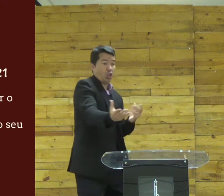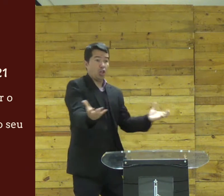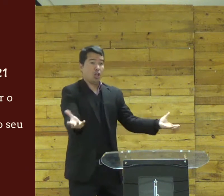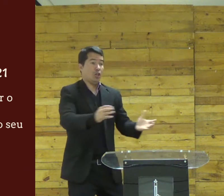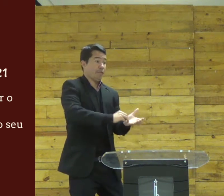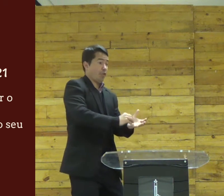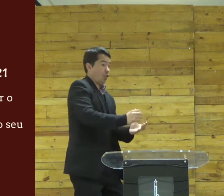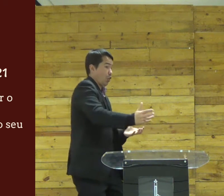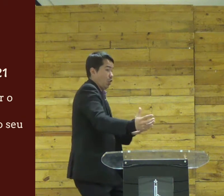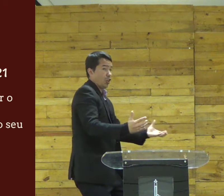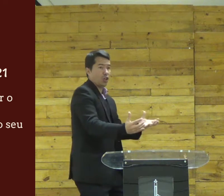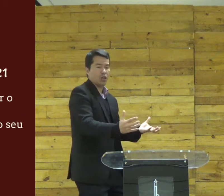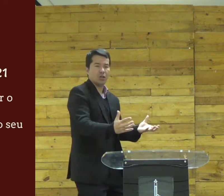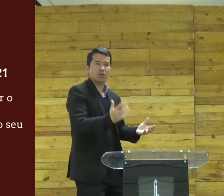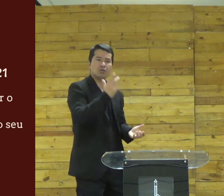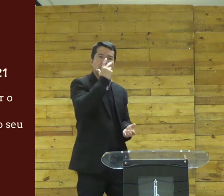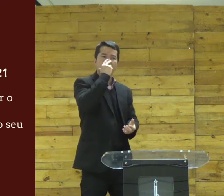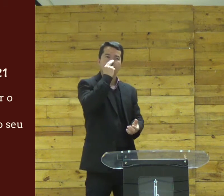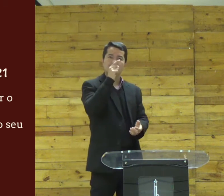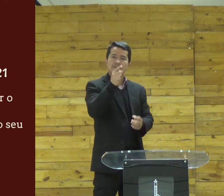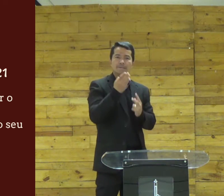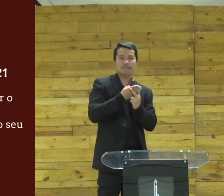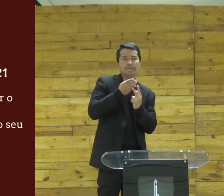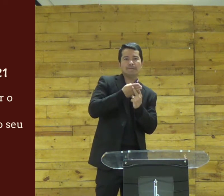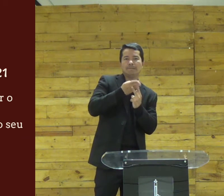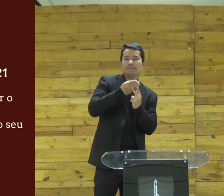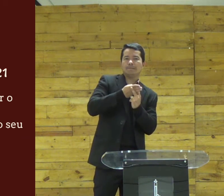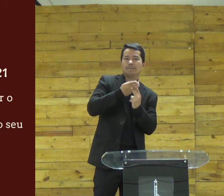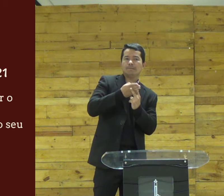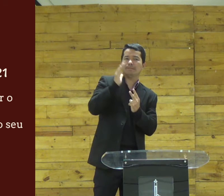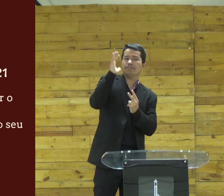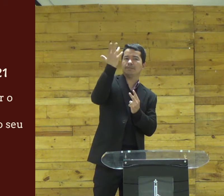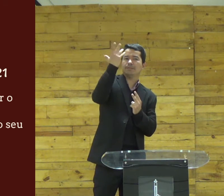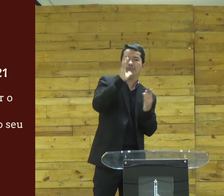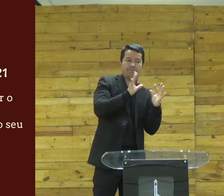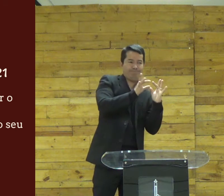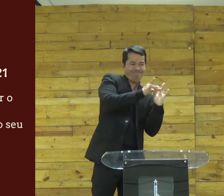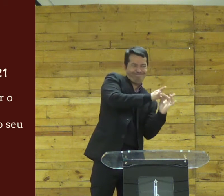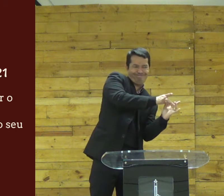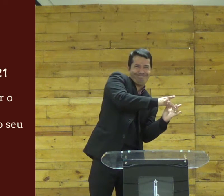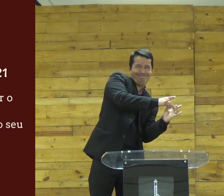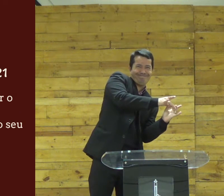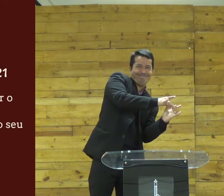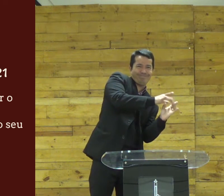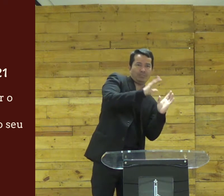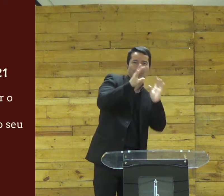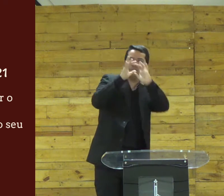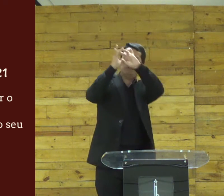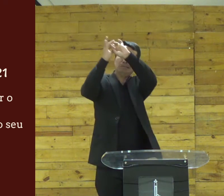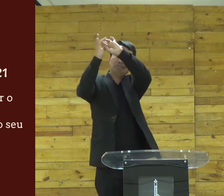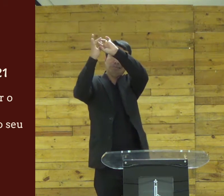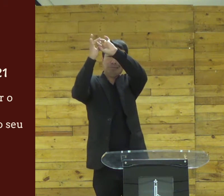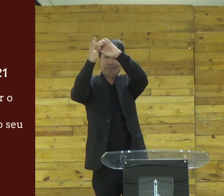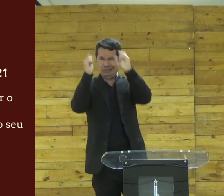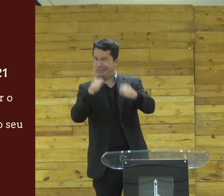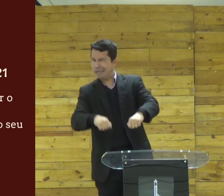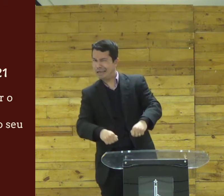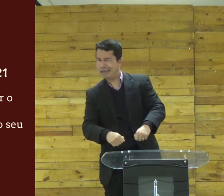aquilo falta aquele outro é porque você tem o seu coração dividido então o seu tesouro está na